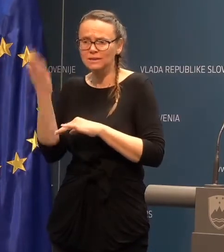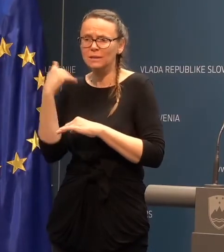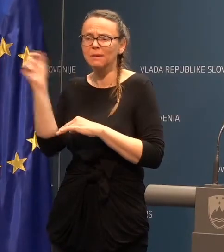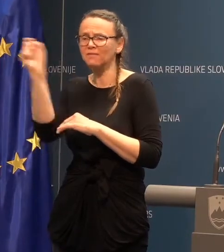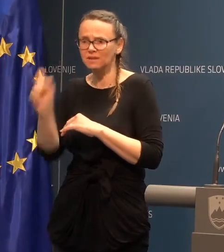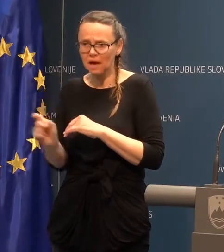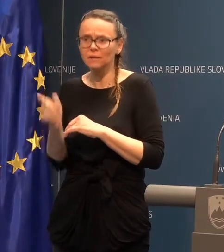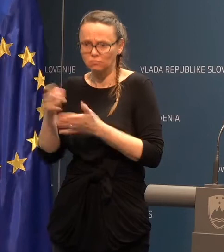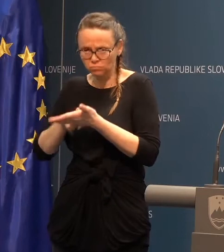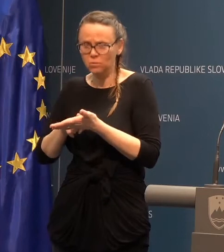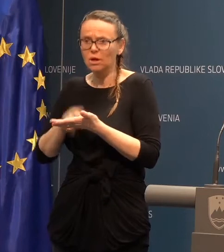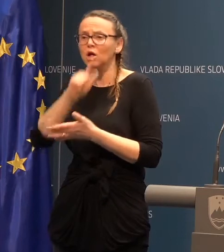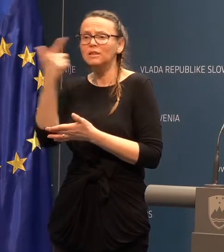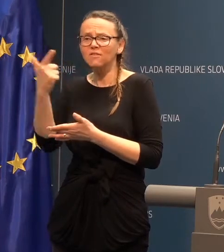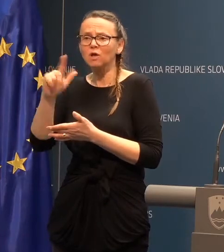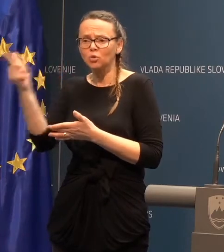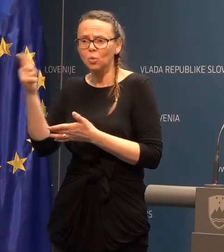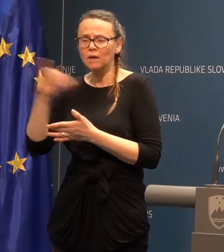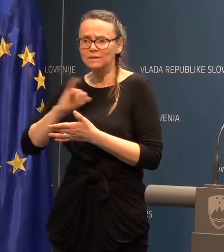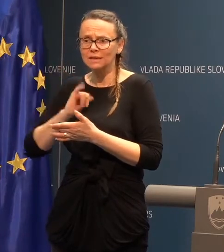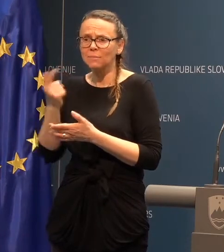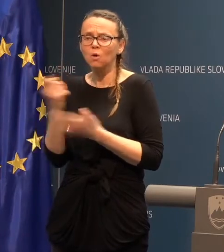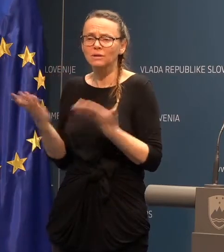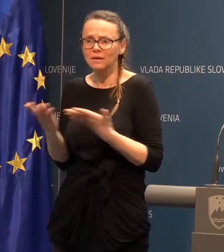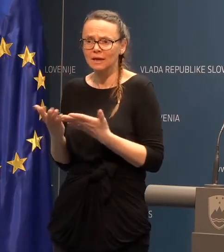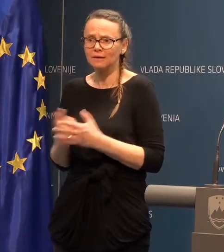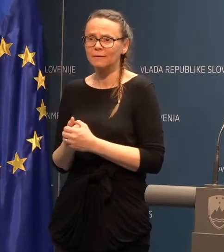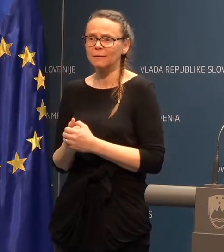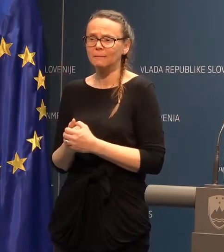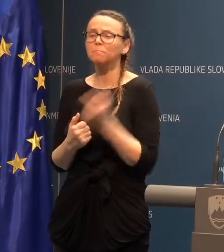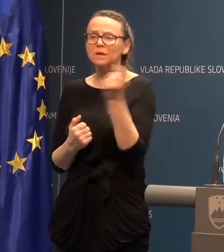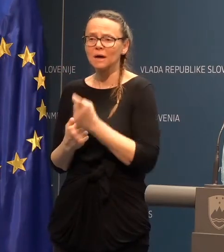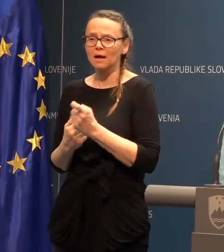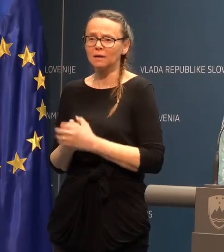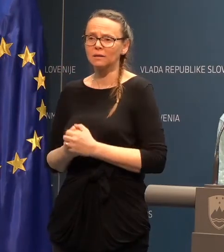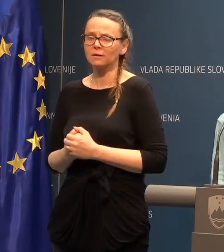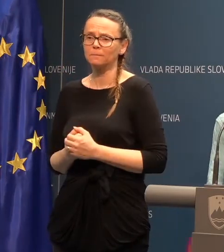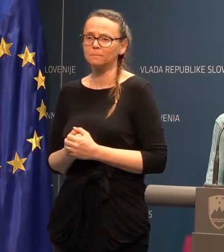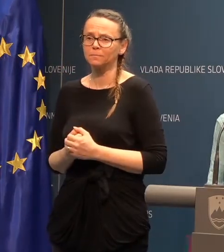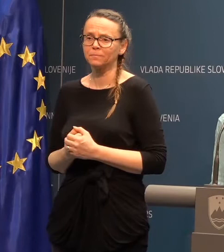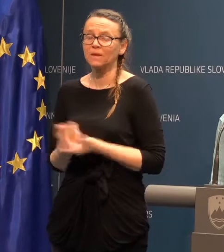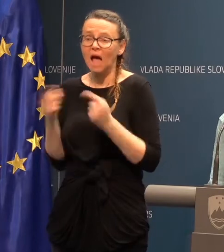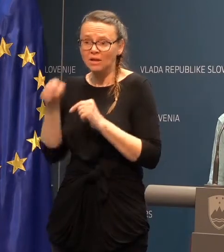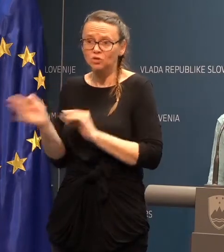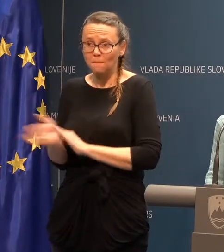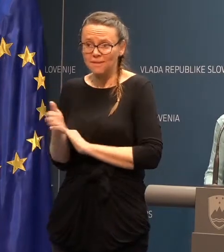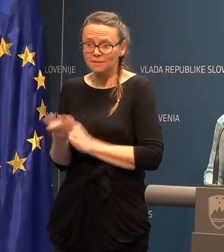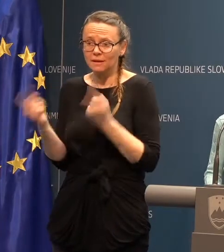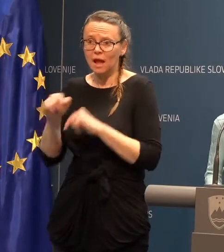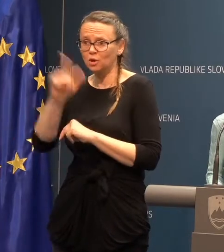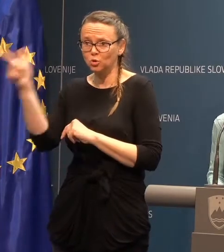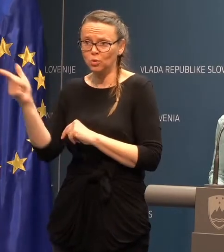Etali, drži. Za druga dva me zanima, od kje prihajata. Se pravi, to je medlika in to kje druge.